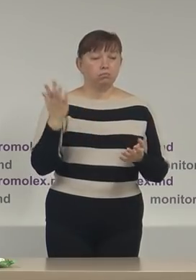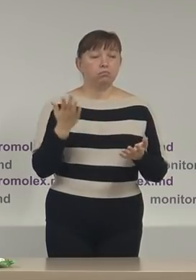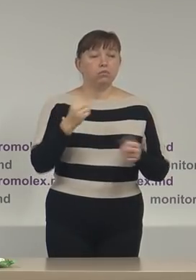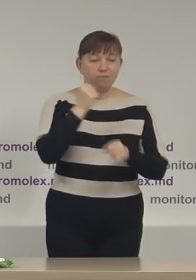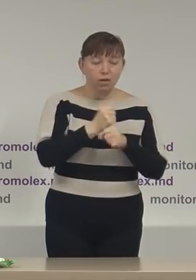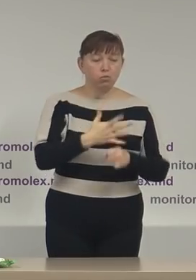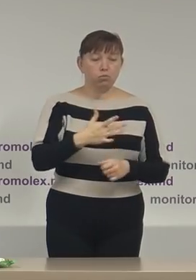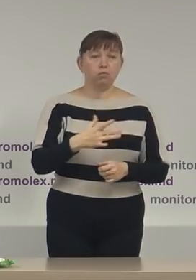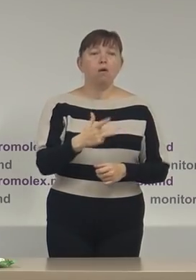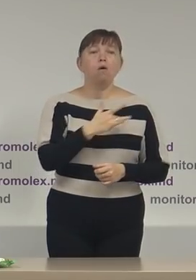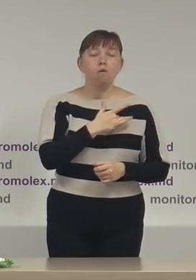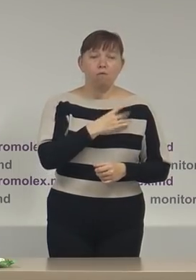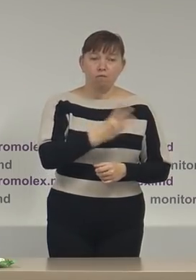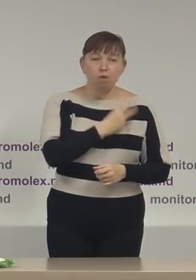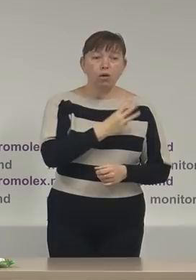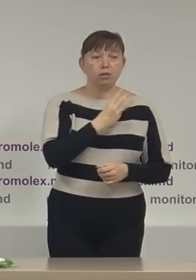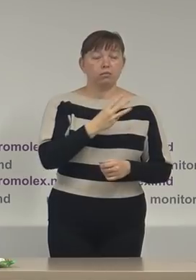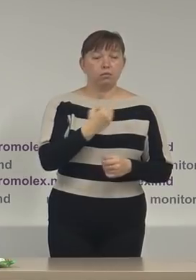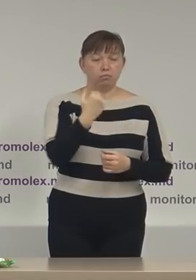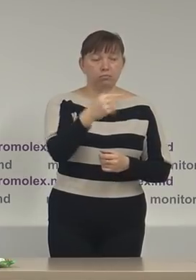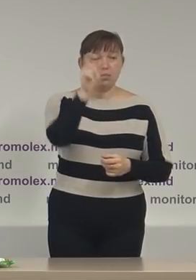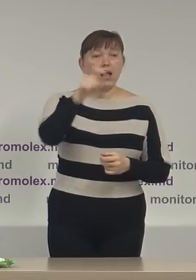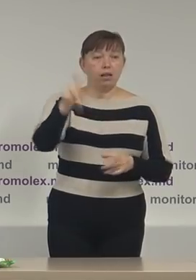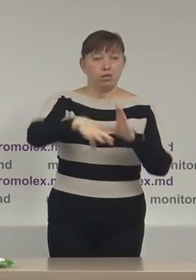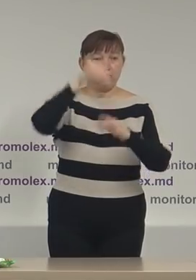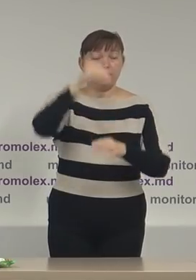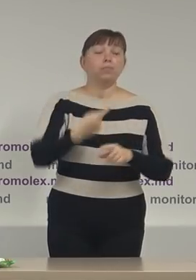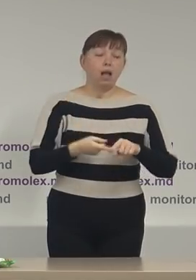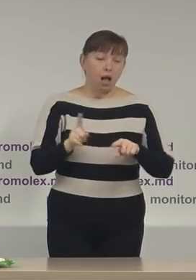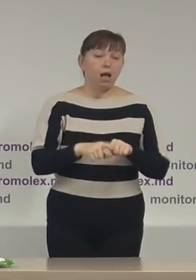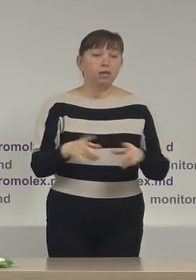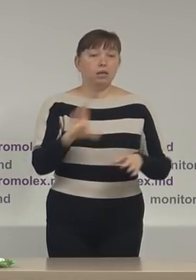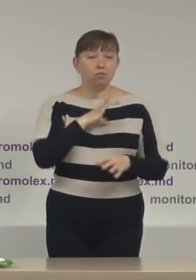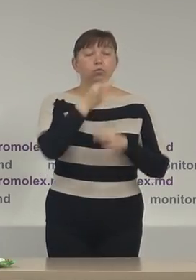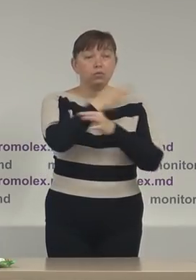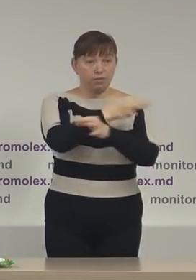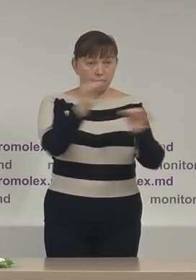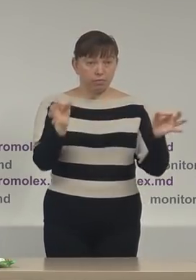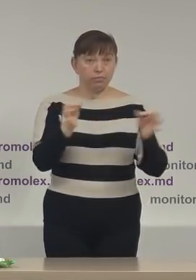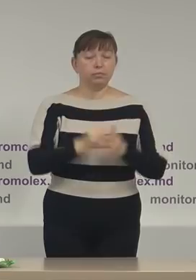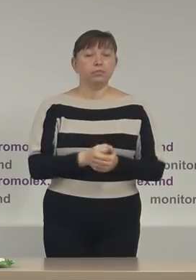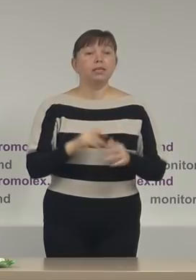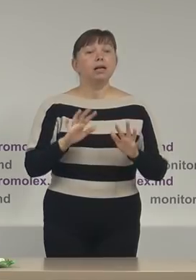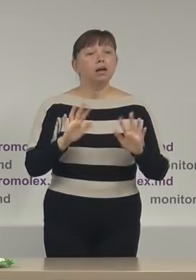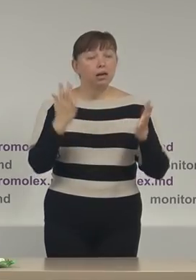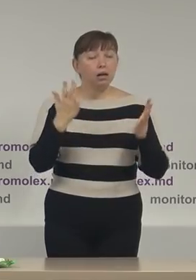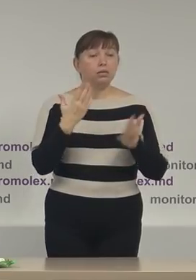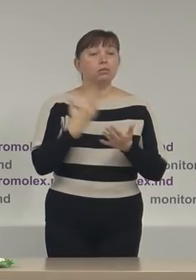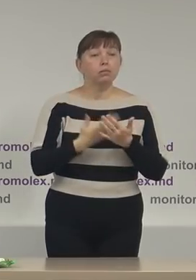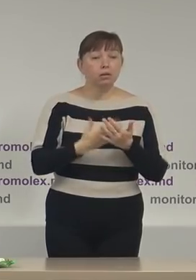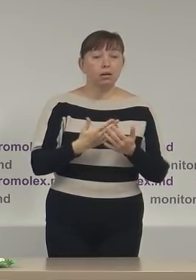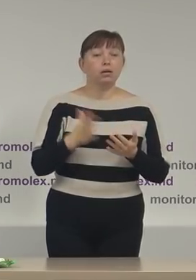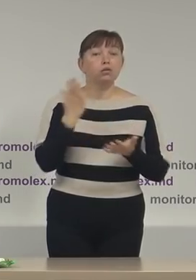voința Măriei sale alegătorul cam astea am vrut eu să menționez în cazul în care